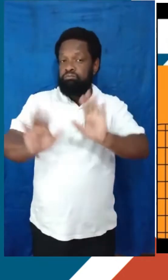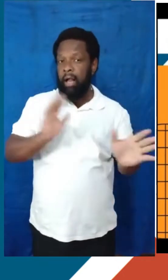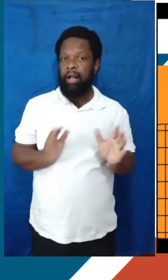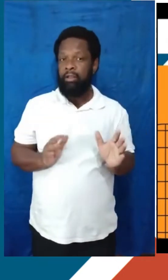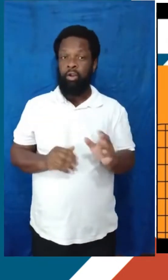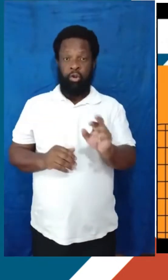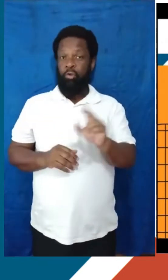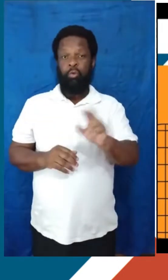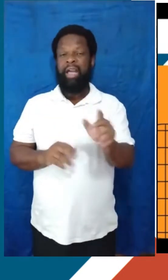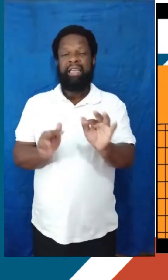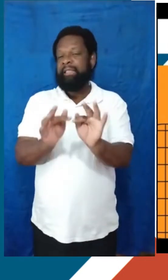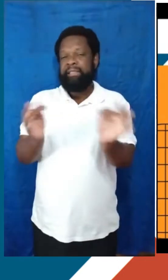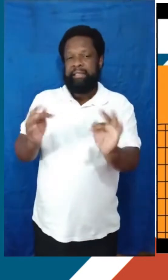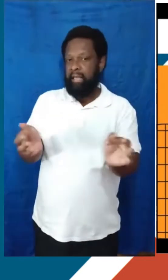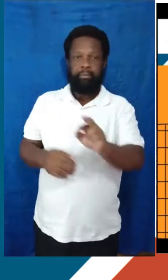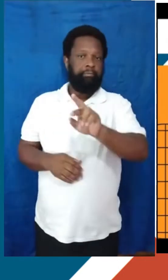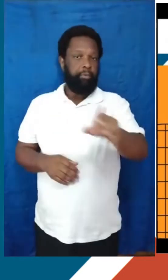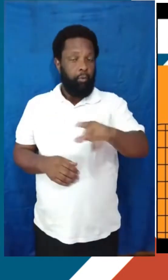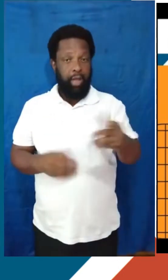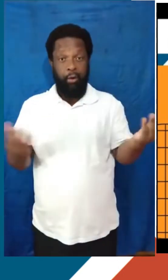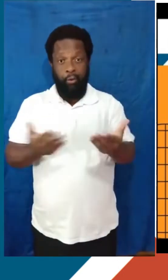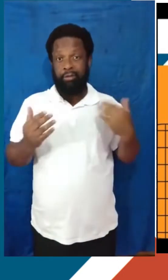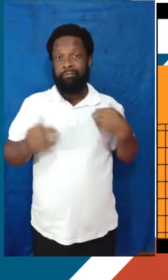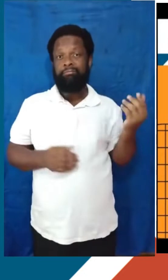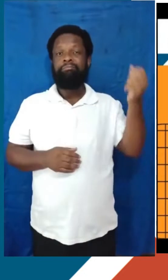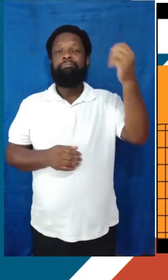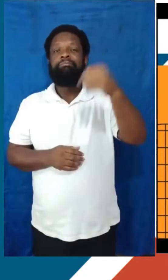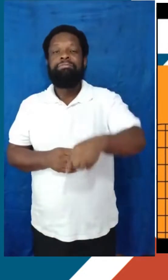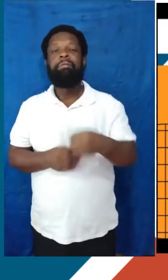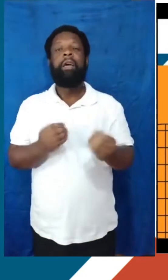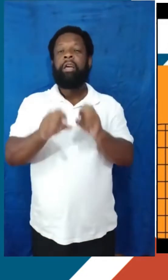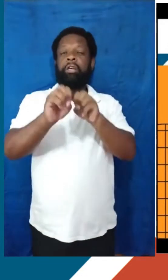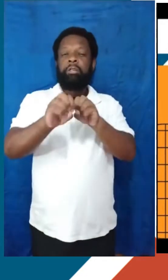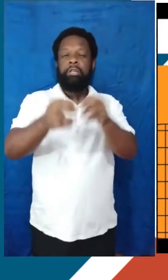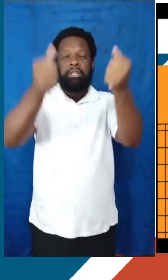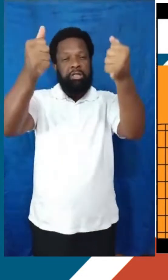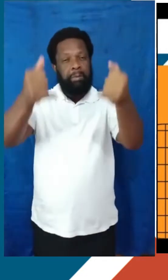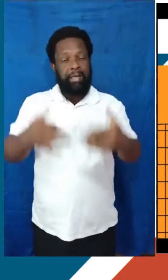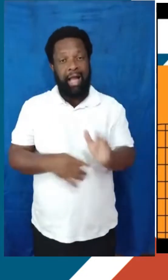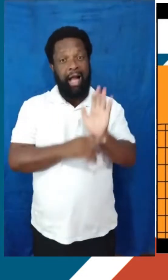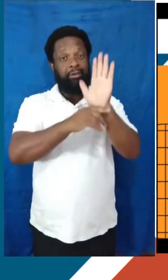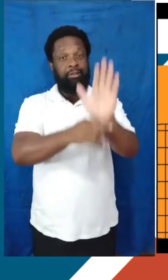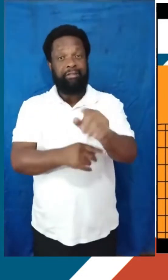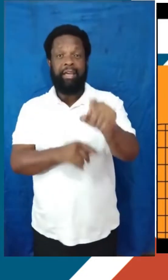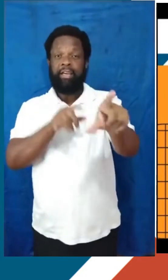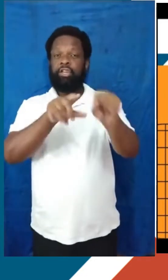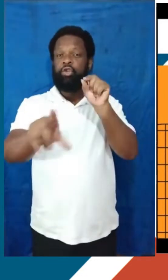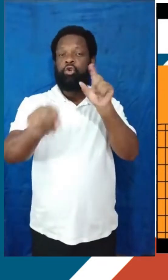não é tão simples assim e a gente está aqui justamente para explicar para vocês o que é importante de considerar e ajudar vocês a escolher